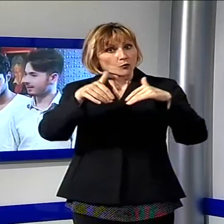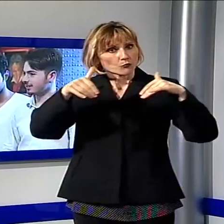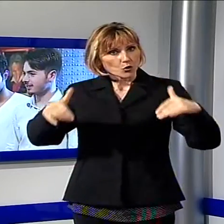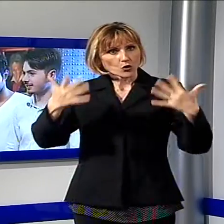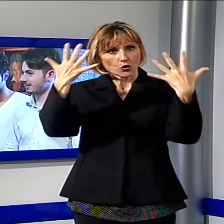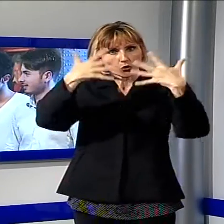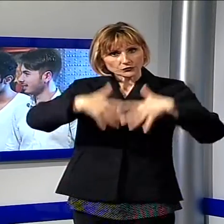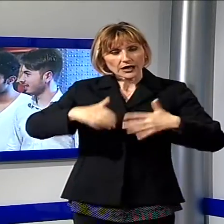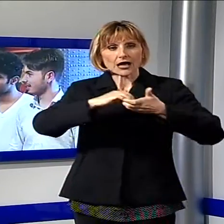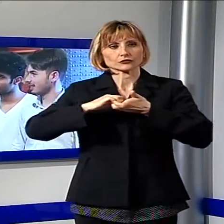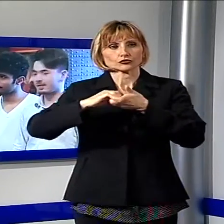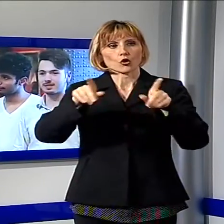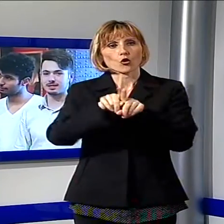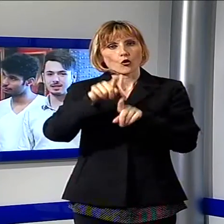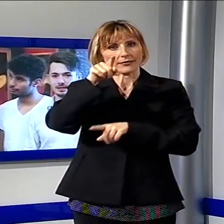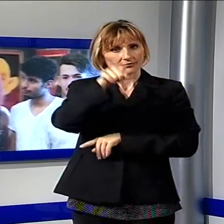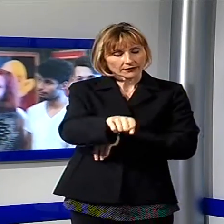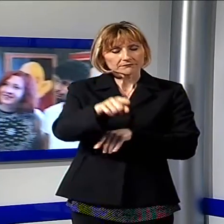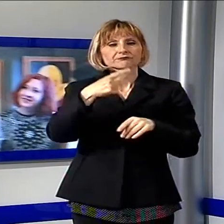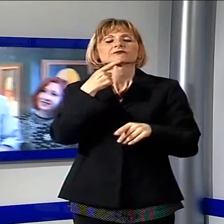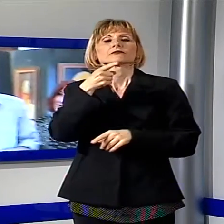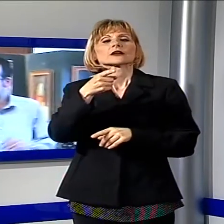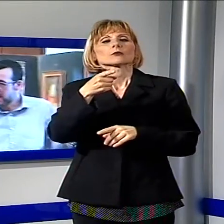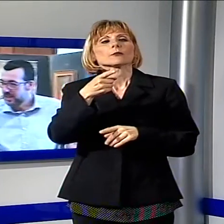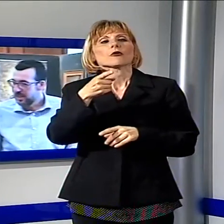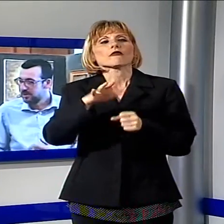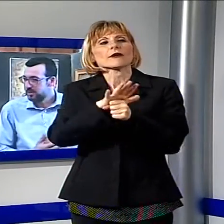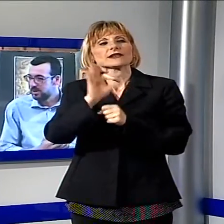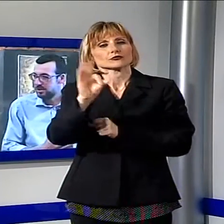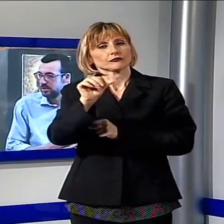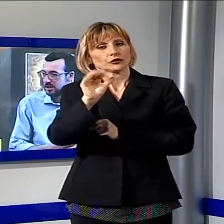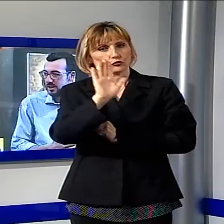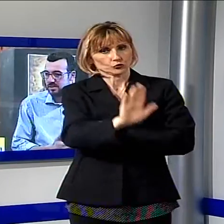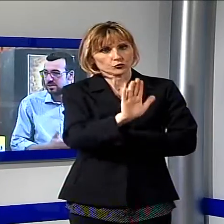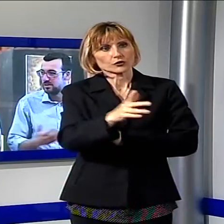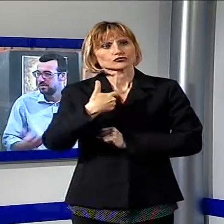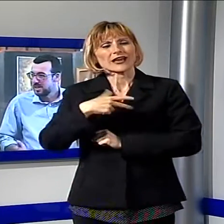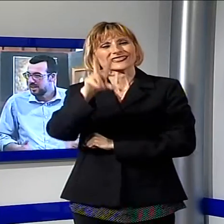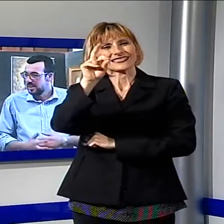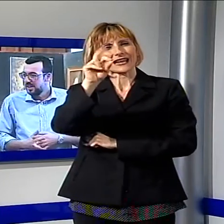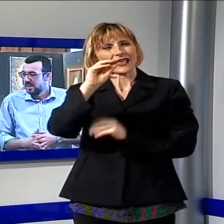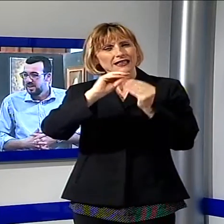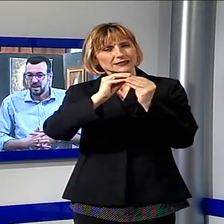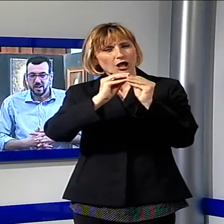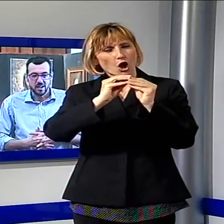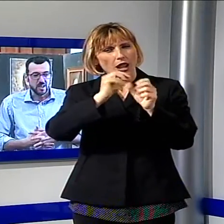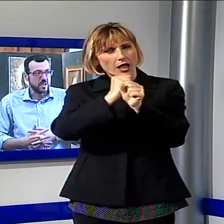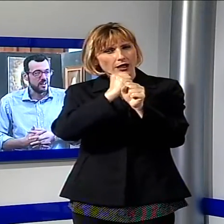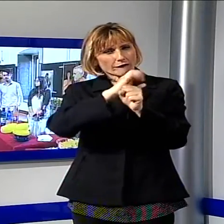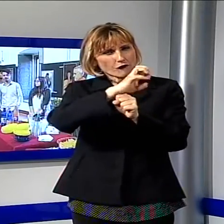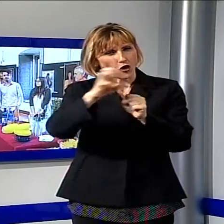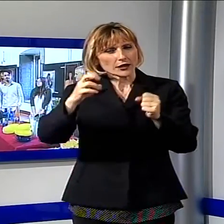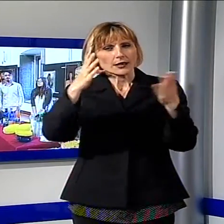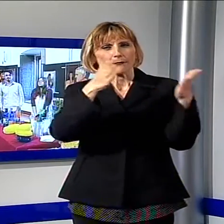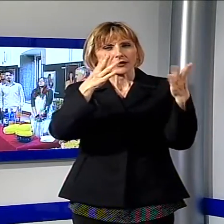'Associazione Come Te per volontà della famiglia di Maurizio Suffredini presenta circa 30 opere che raccontano vari periodi della vita dell